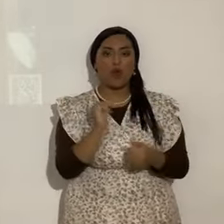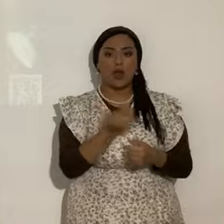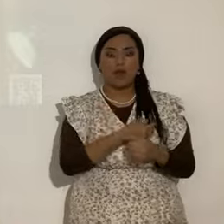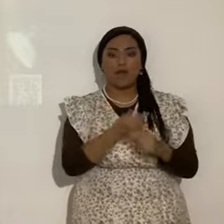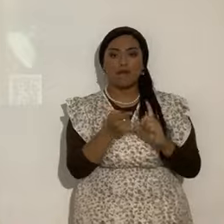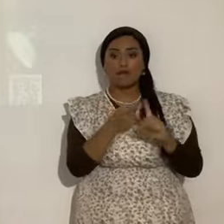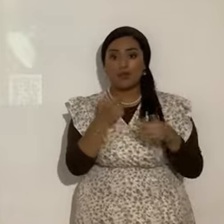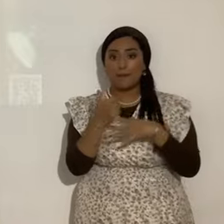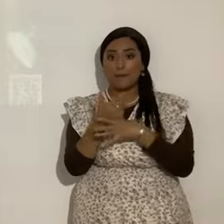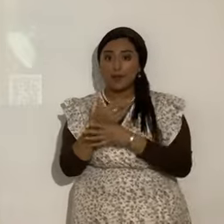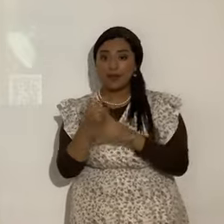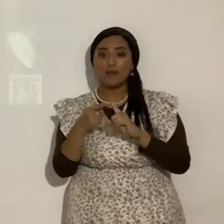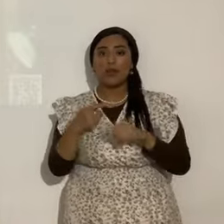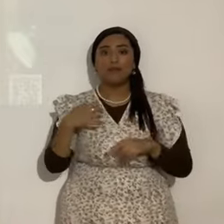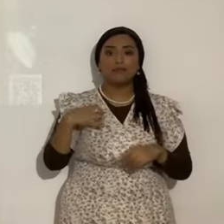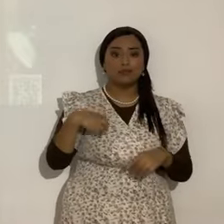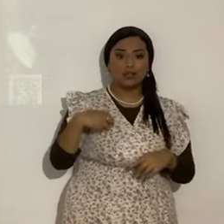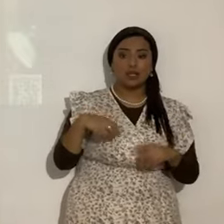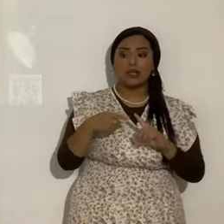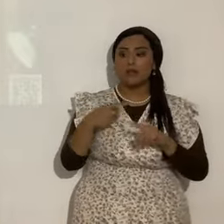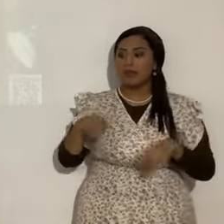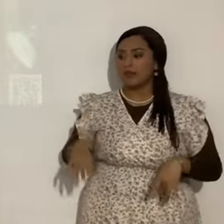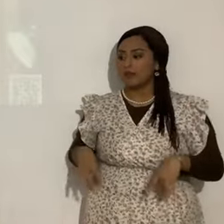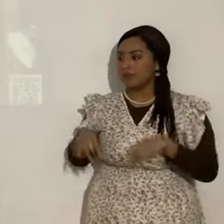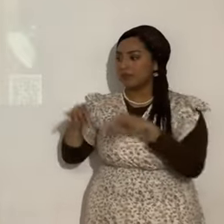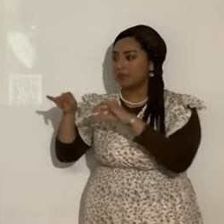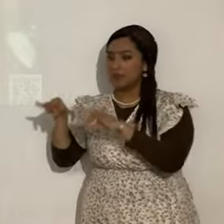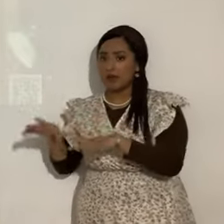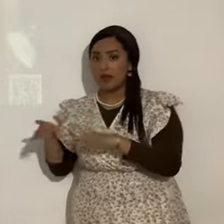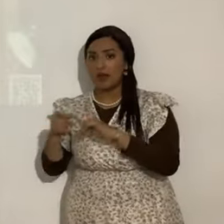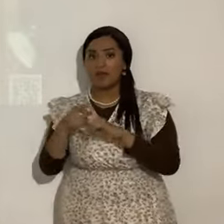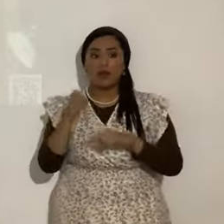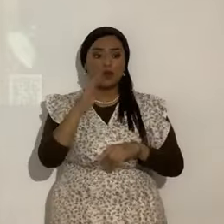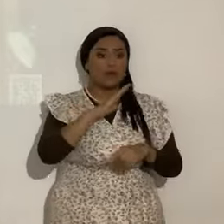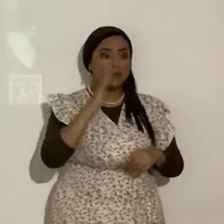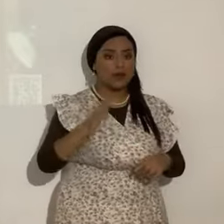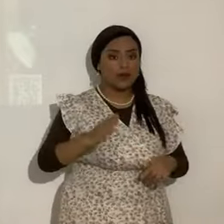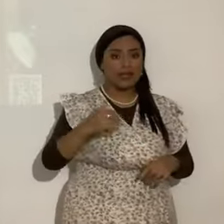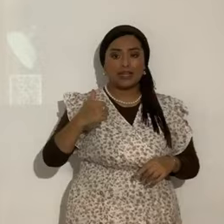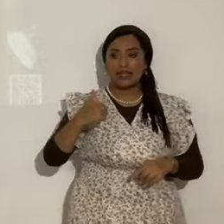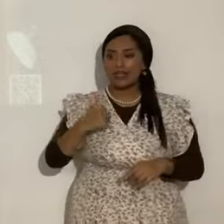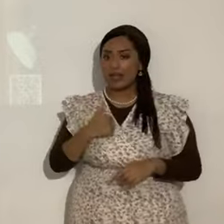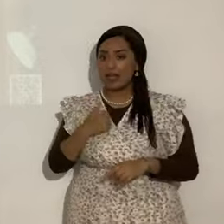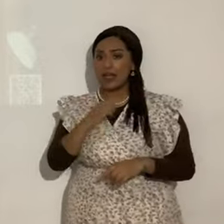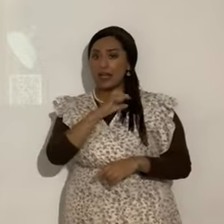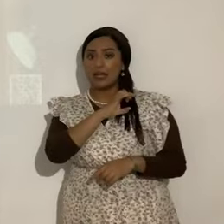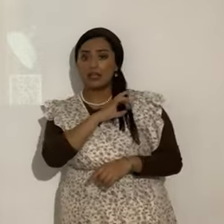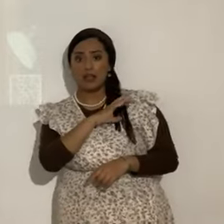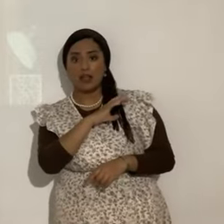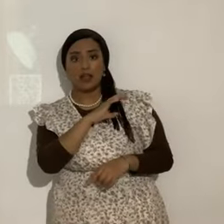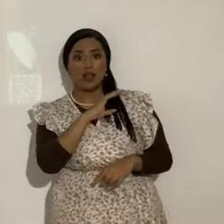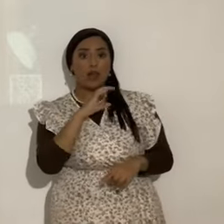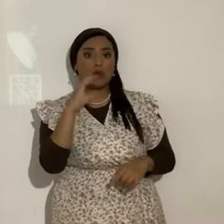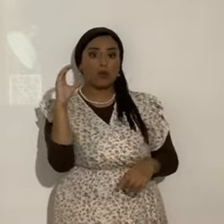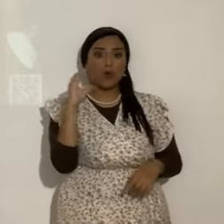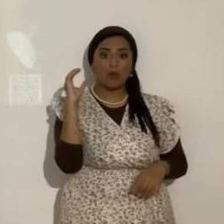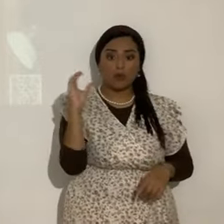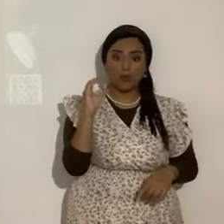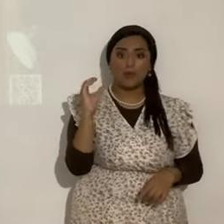Alemania. Argentina. Australia. Bolivia. Bulgaria. Brasil. Canadá. Chile. Colombia. Costa Rica. Cuba. Ecuador.